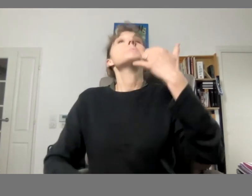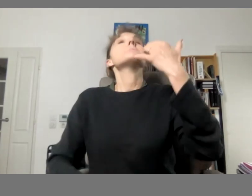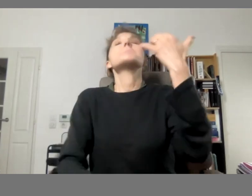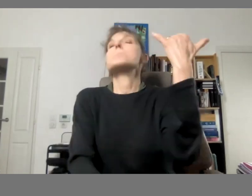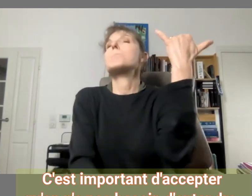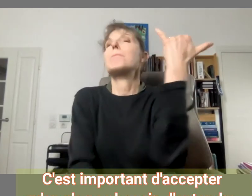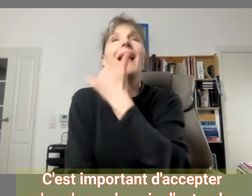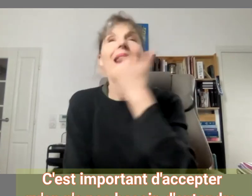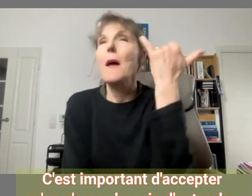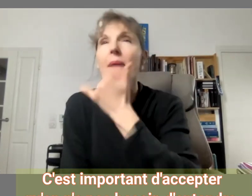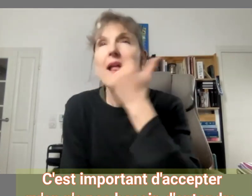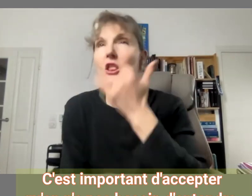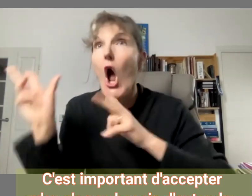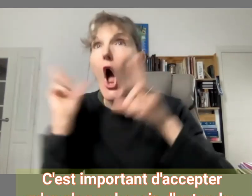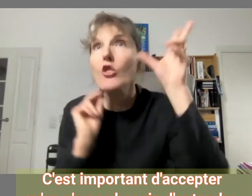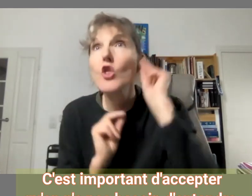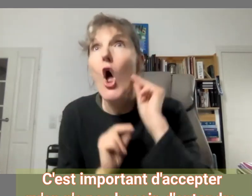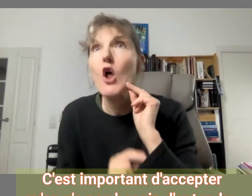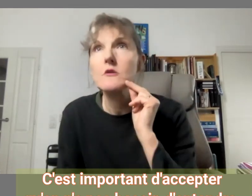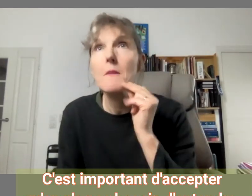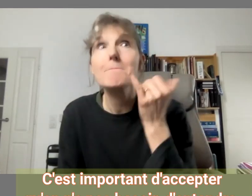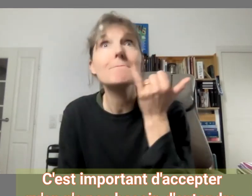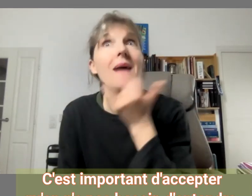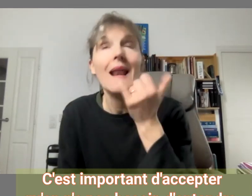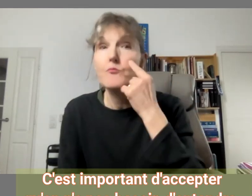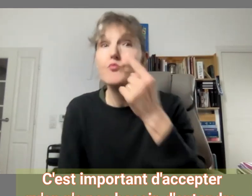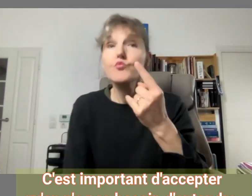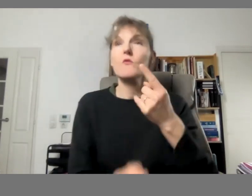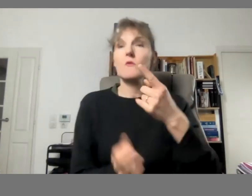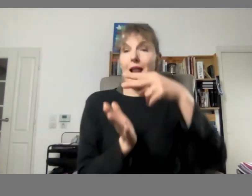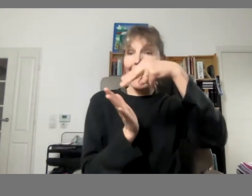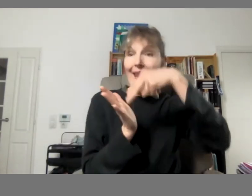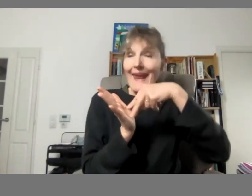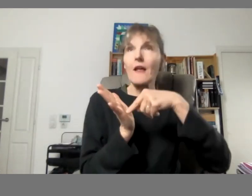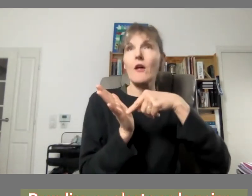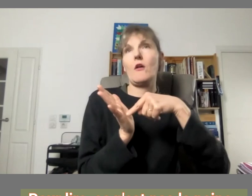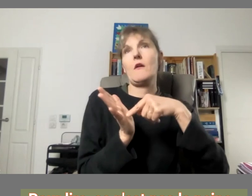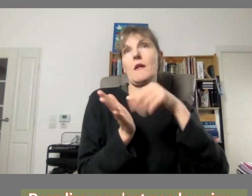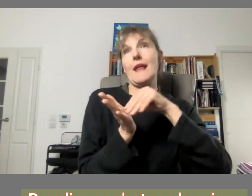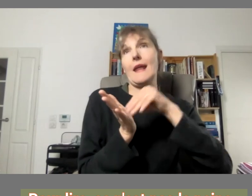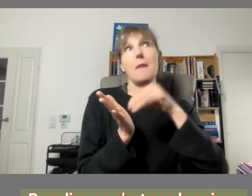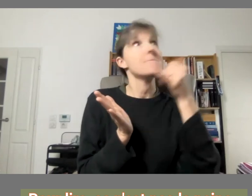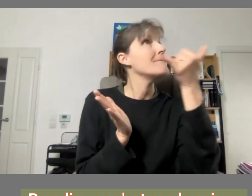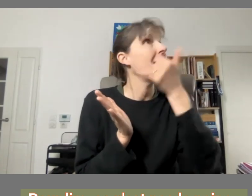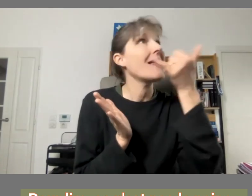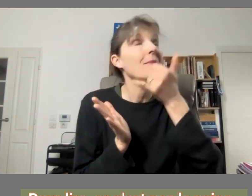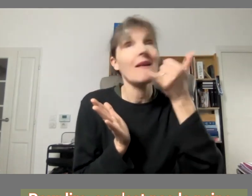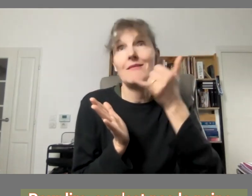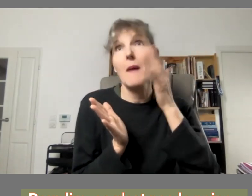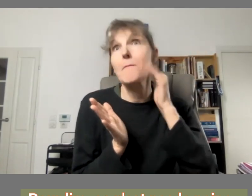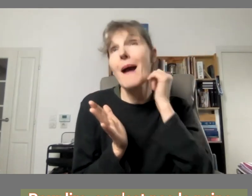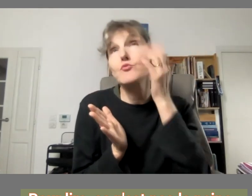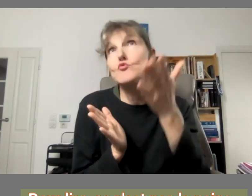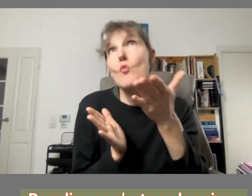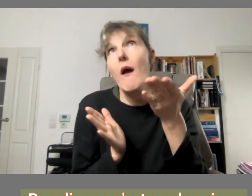donc c'est important d'accepter qu'on n'a pas besoin d'entendre pour lire ce n'est pas la peine